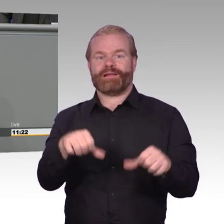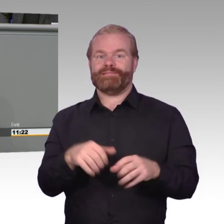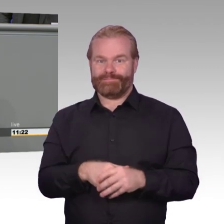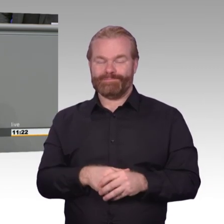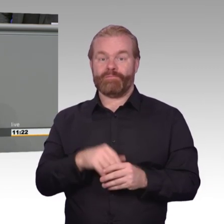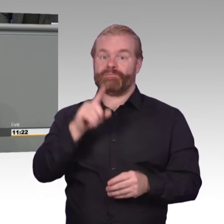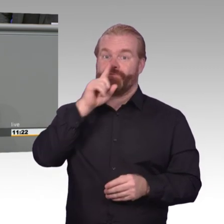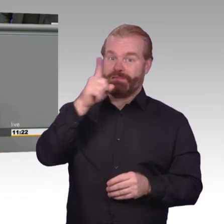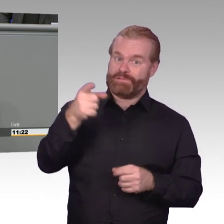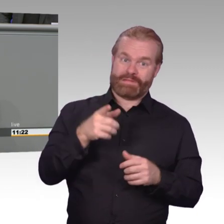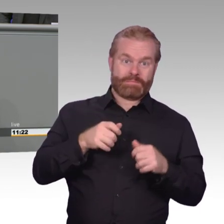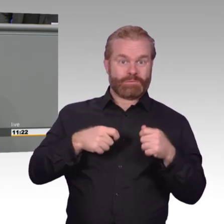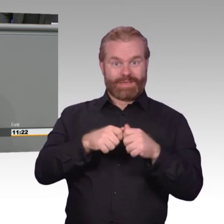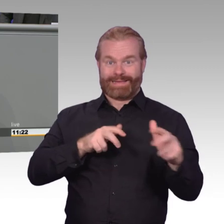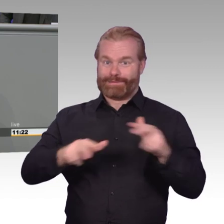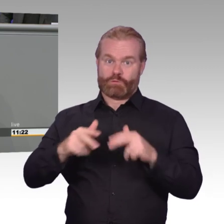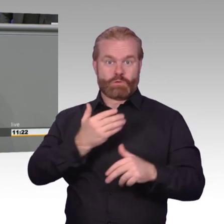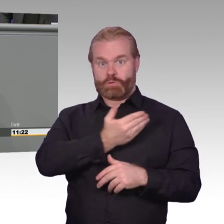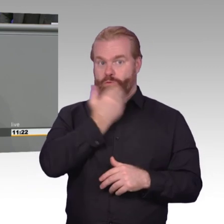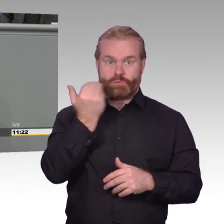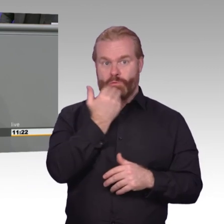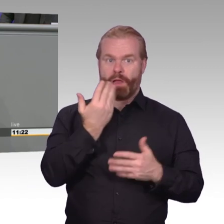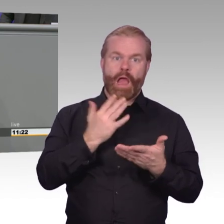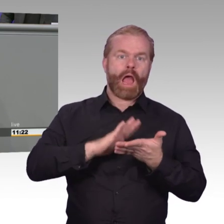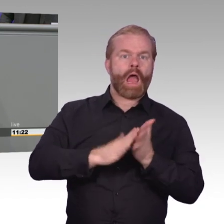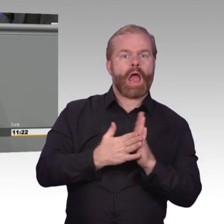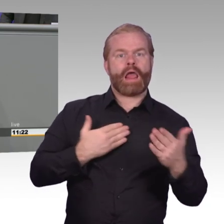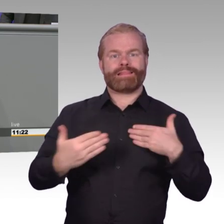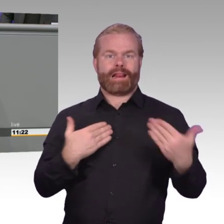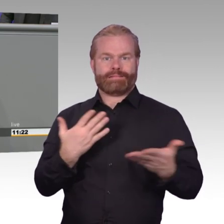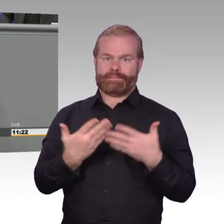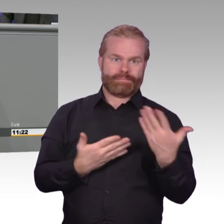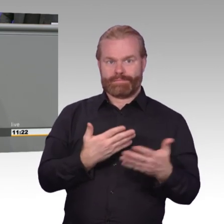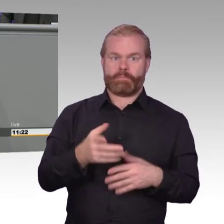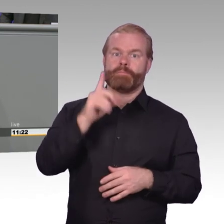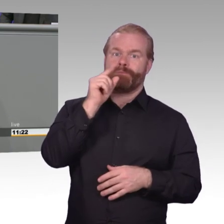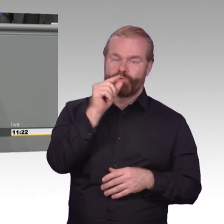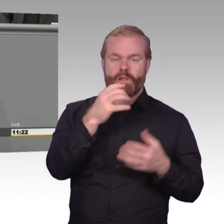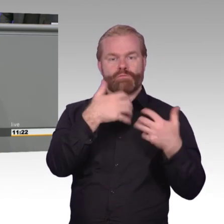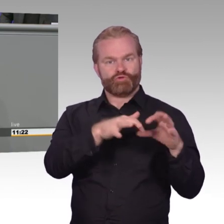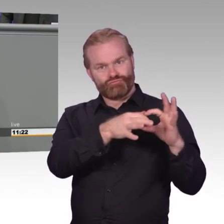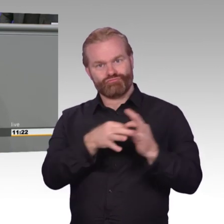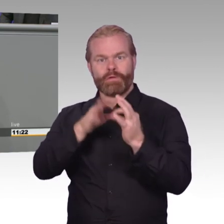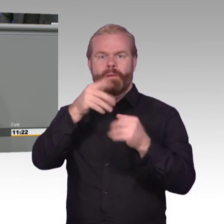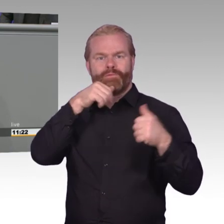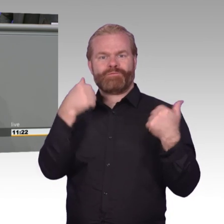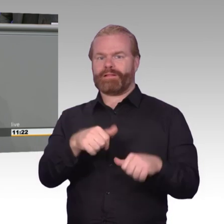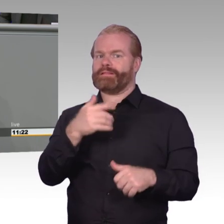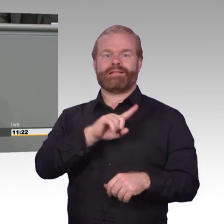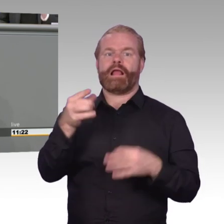und anstrengend Unternehmen die erforderlichen Technologien zu entwickeln, bereitzustellen und Anwendungen zu unterstützen. Effektive